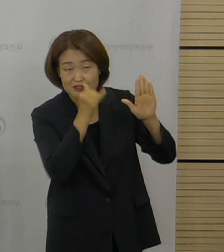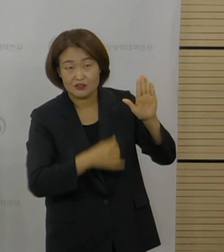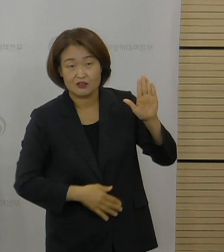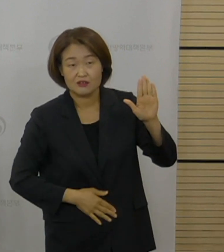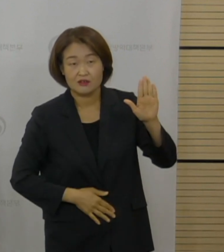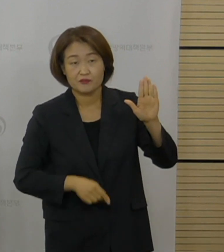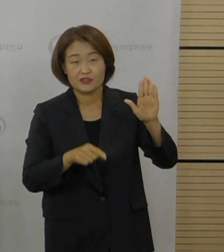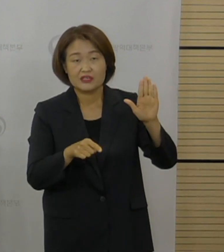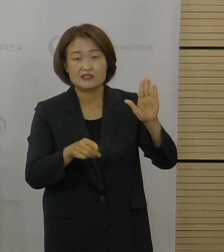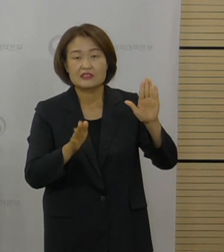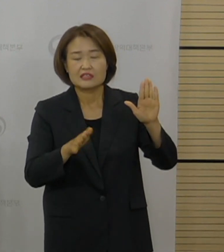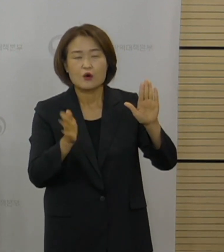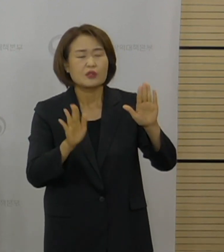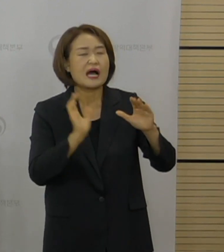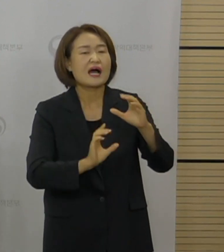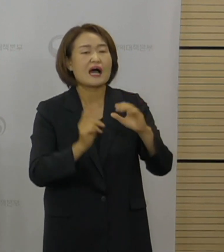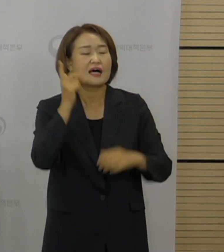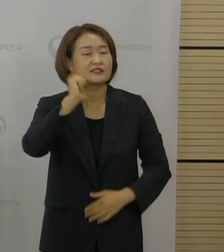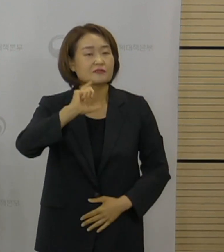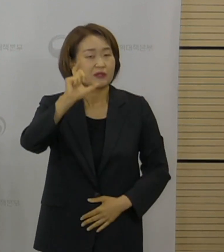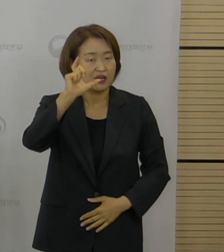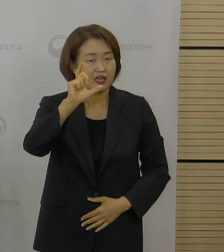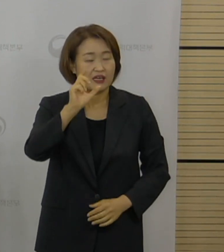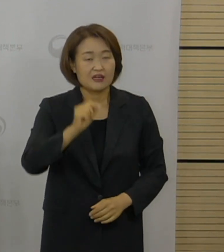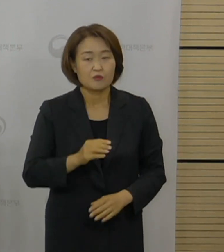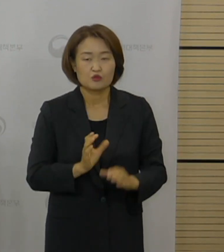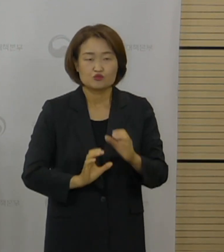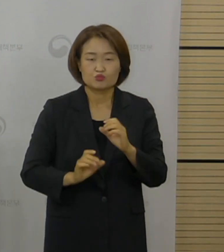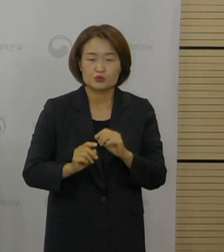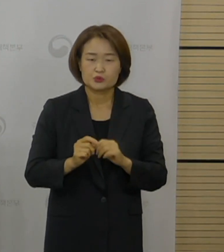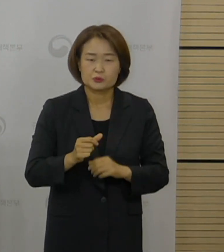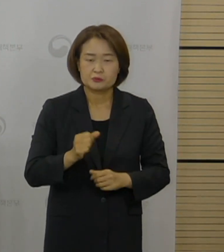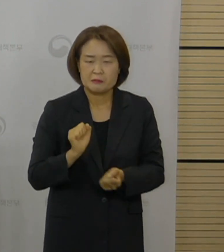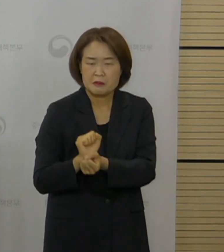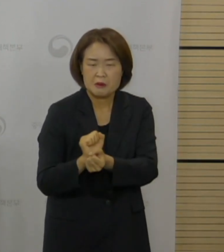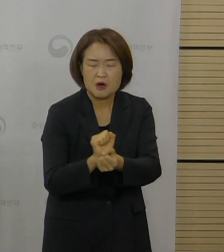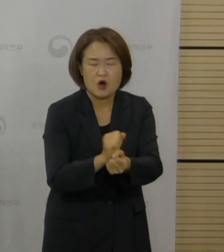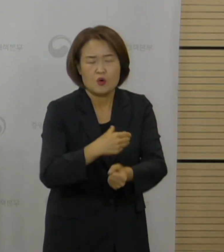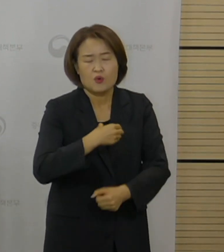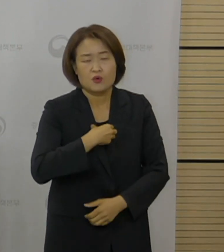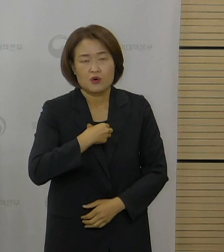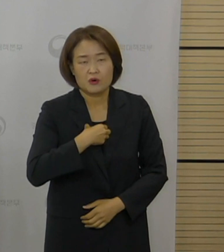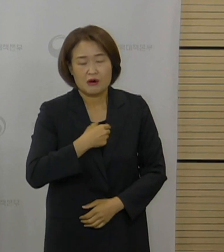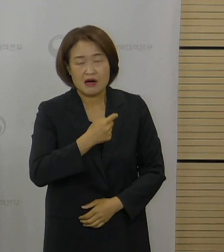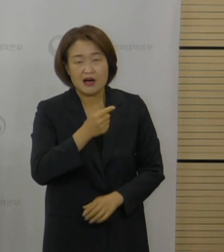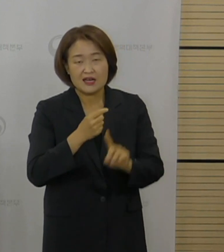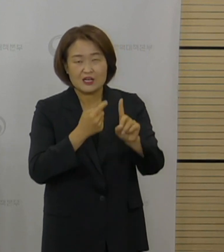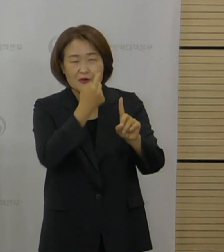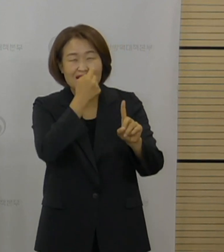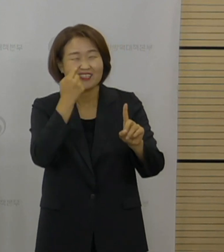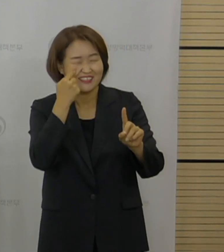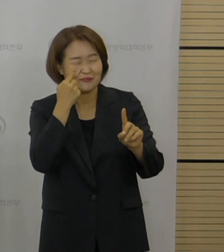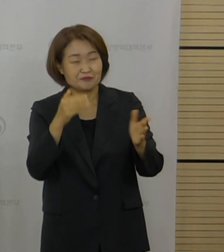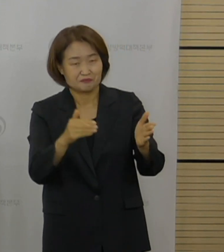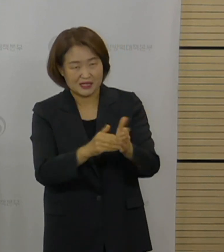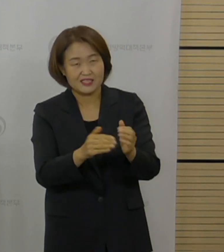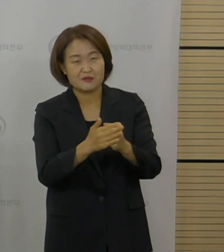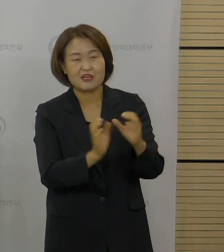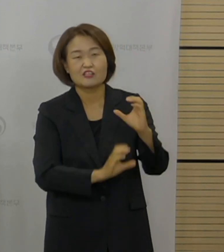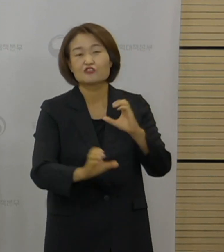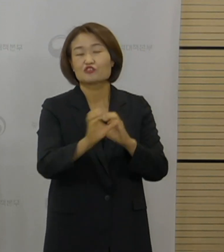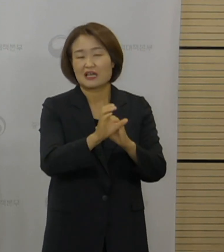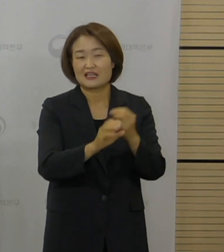아침에 추가적으로 다른 학원 사례들이랑 관련성이 확인돼서 이제 아마 더 숫자는 늘어날 상황입니다.